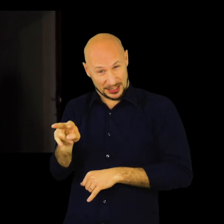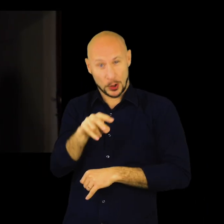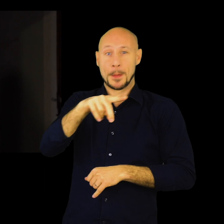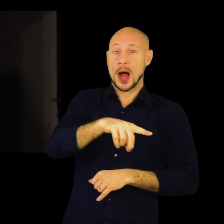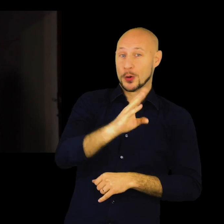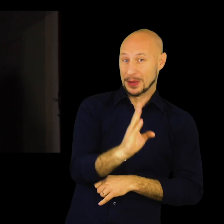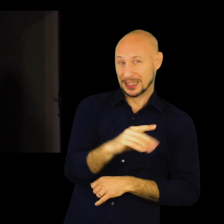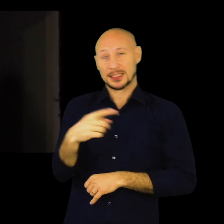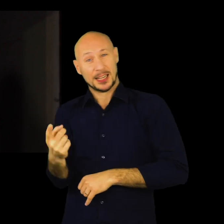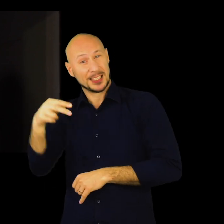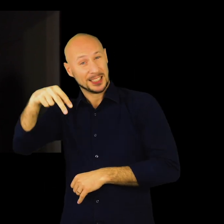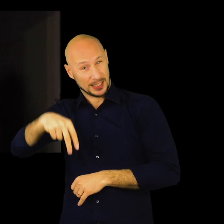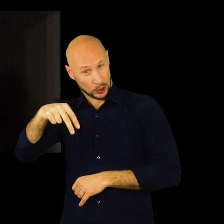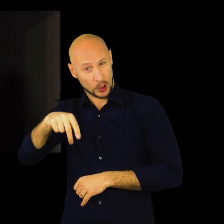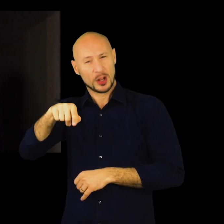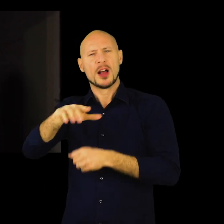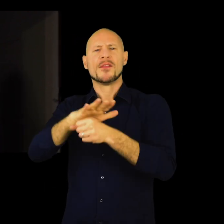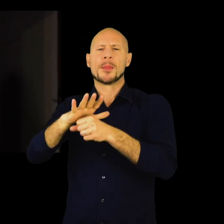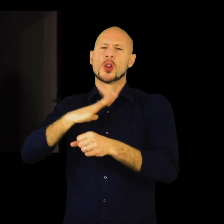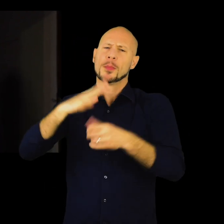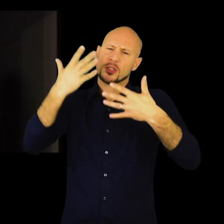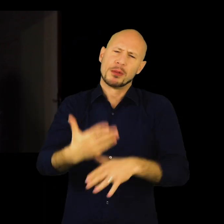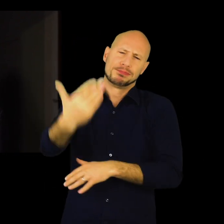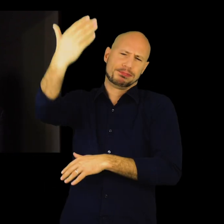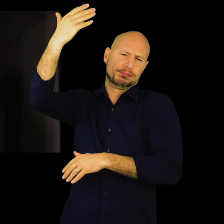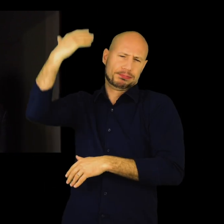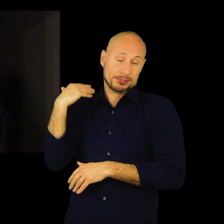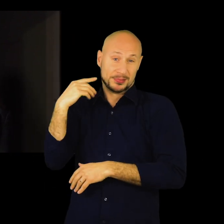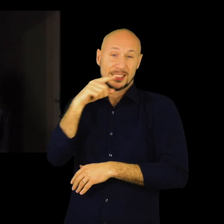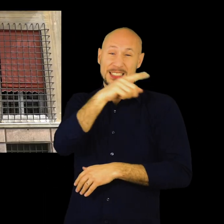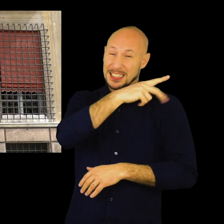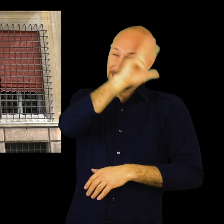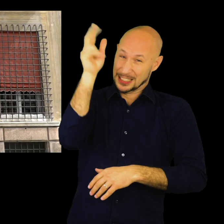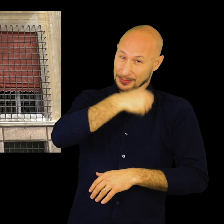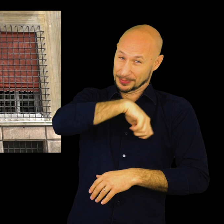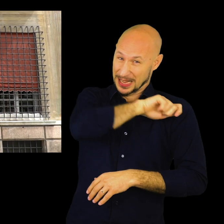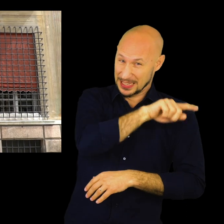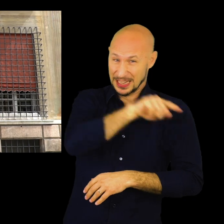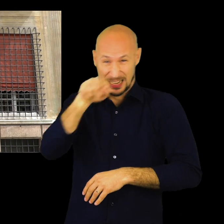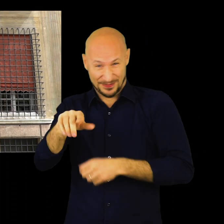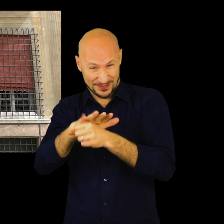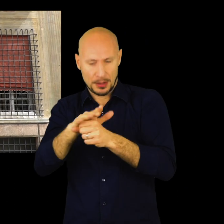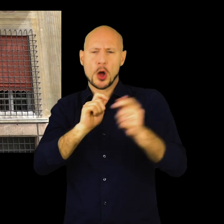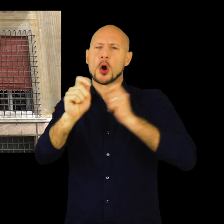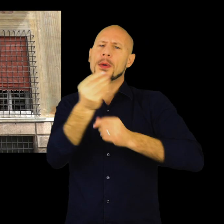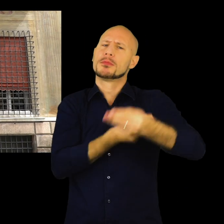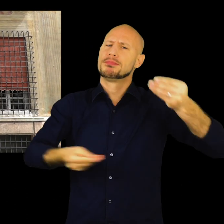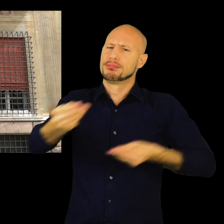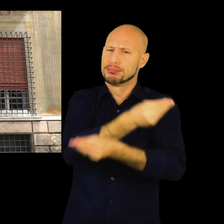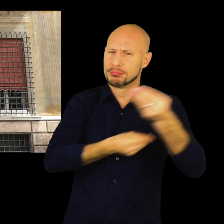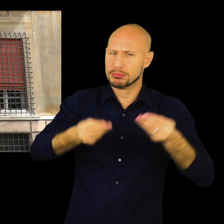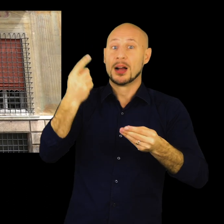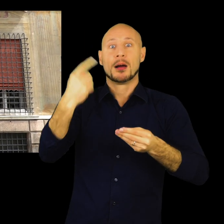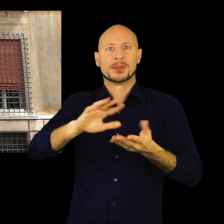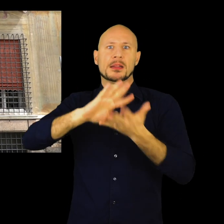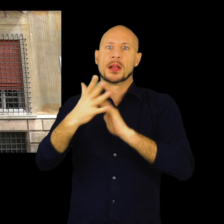arricchita grazie a contratti commerciali e mercantili con la Corona di Spagna. In particolare il palazzo fu costruito per